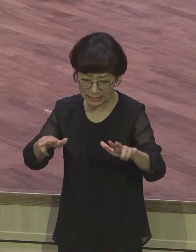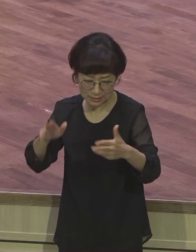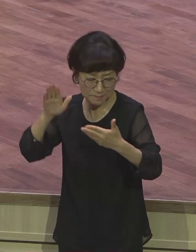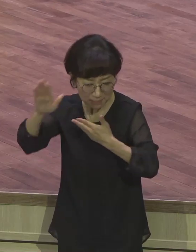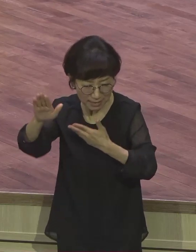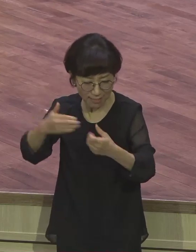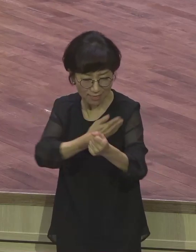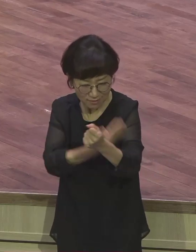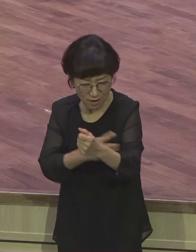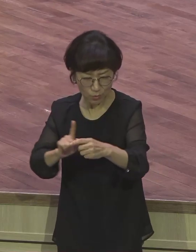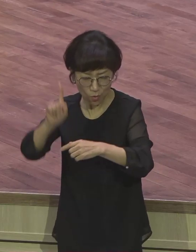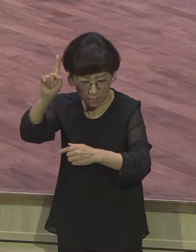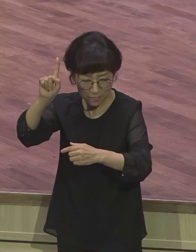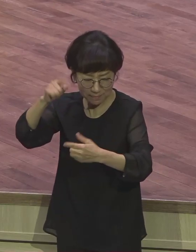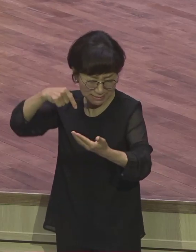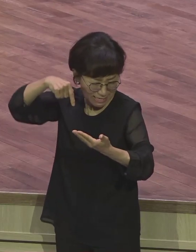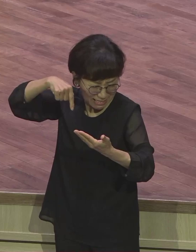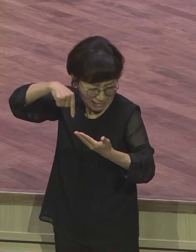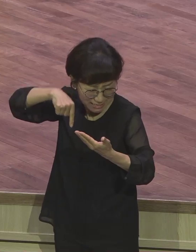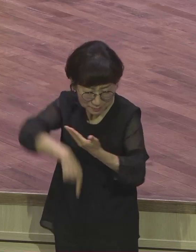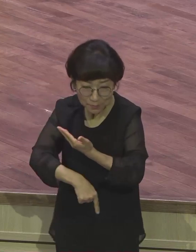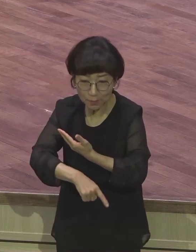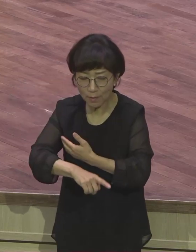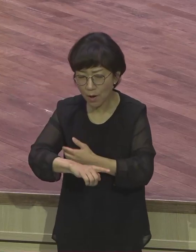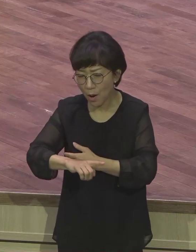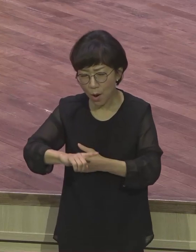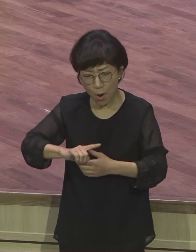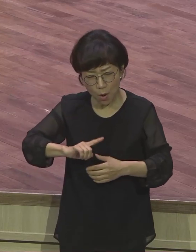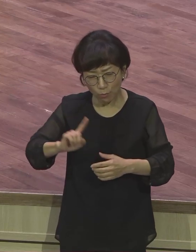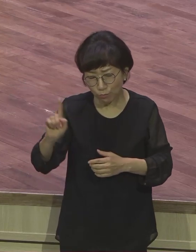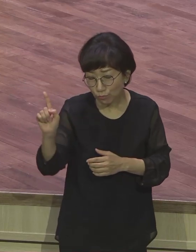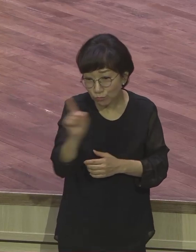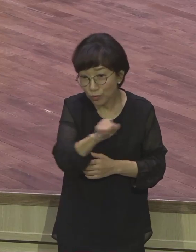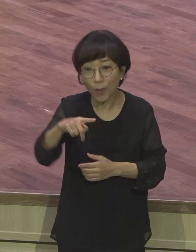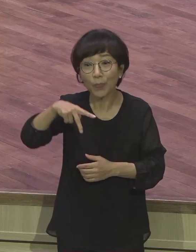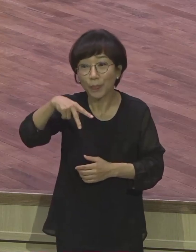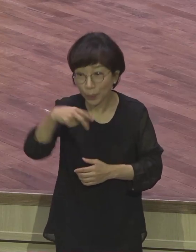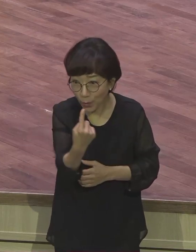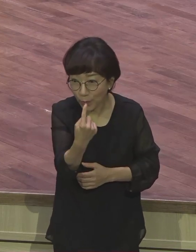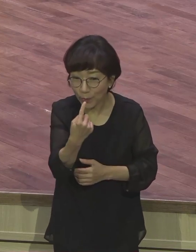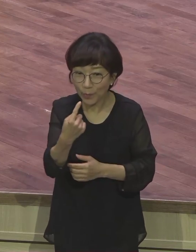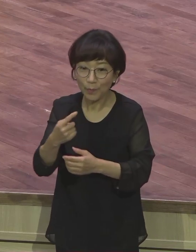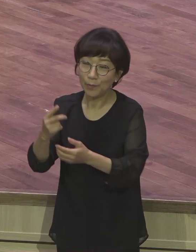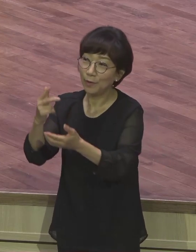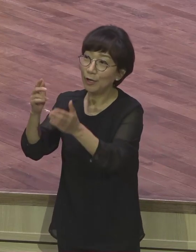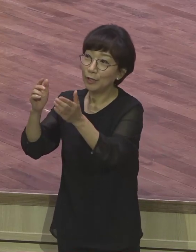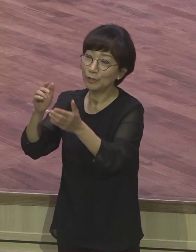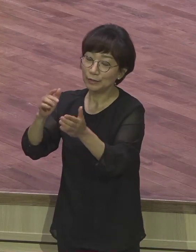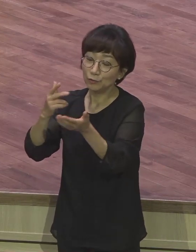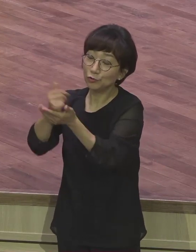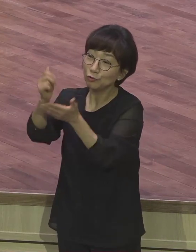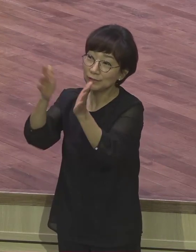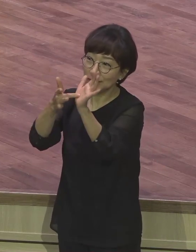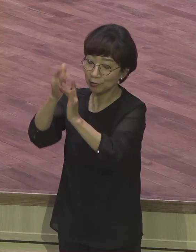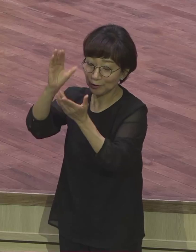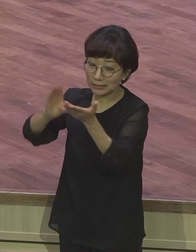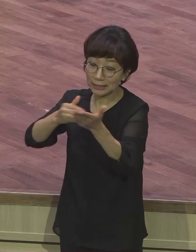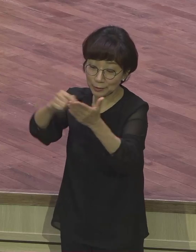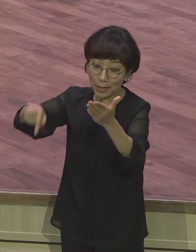능력이나 높음이나 기쁨이나 다른 어떤 필요미라도 우리를 우리 주 그리스도 예수 안에 있는 하나님의 사랑에서 끊을